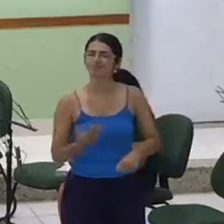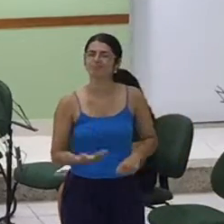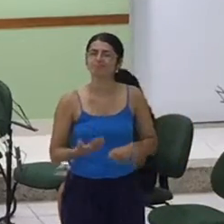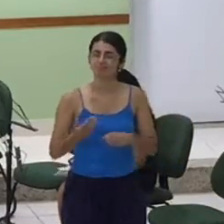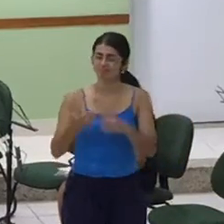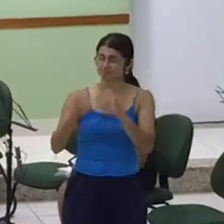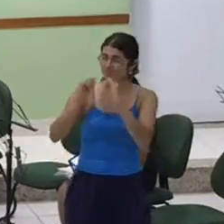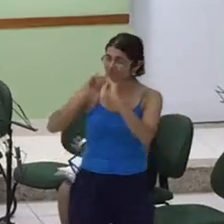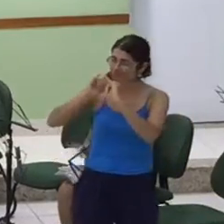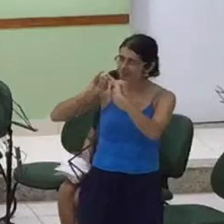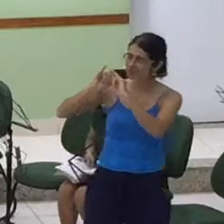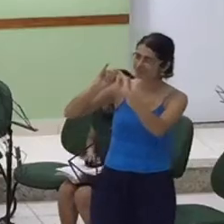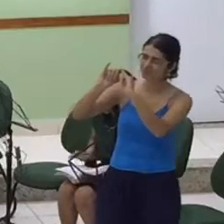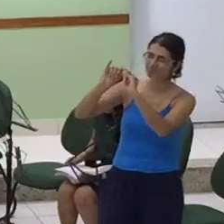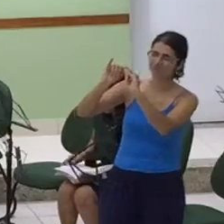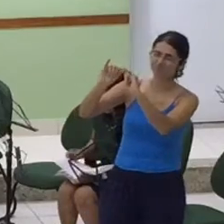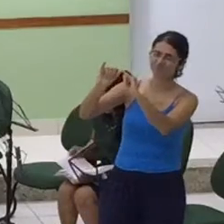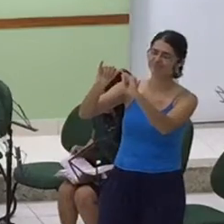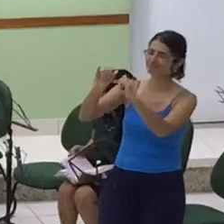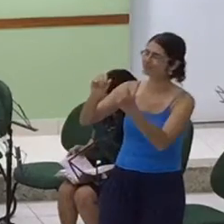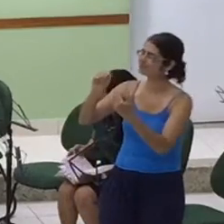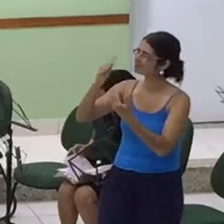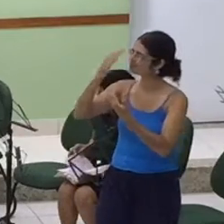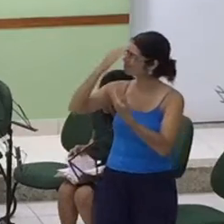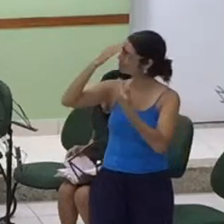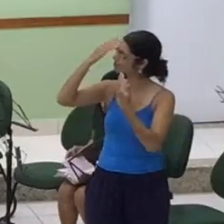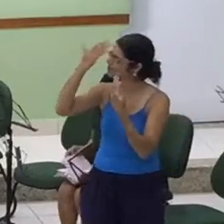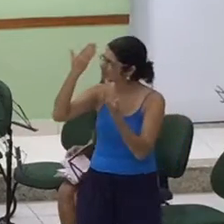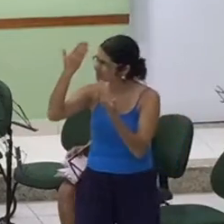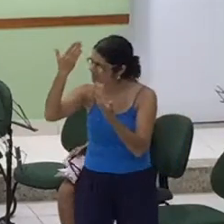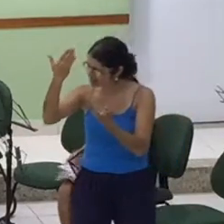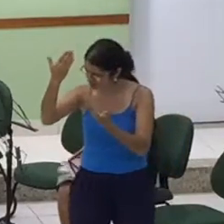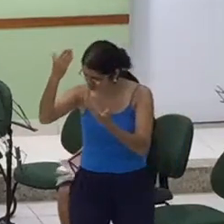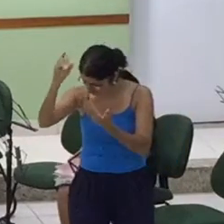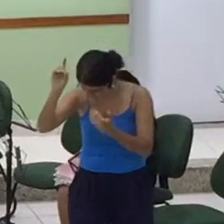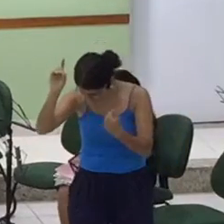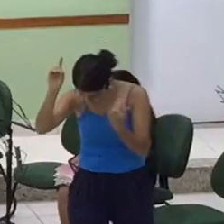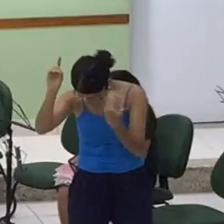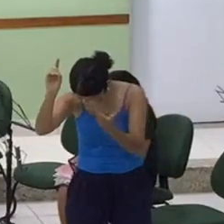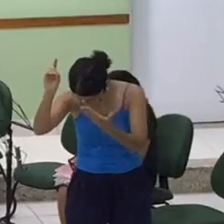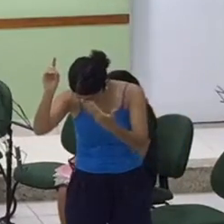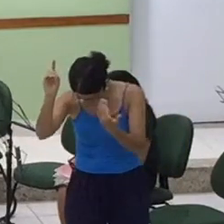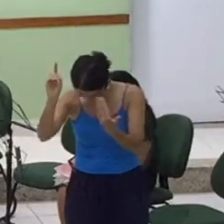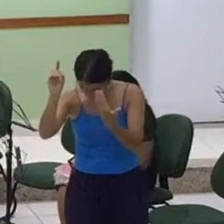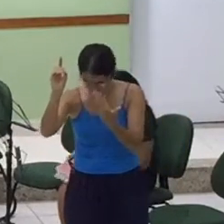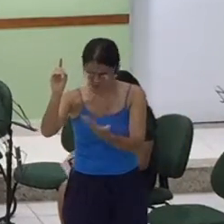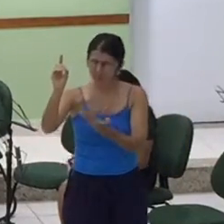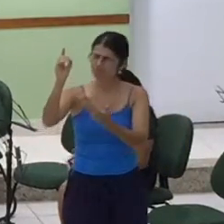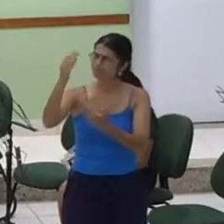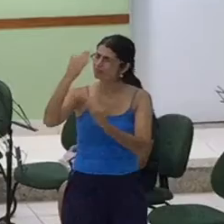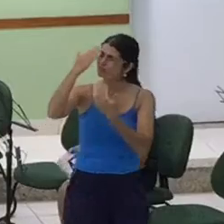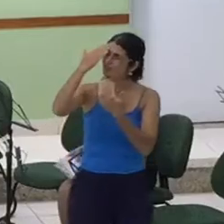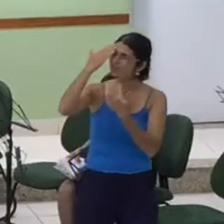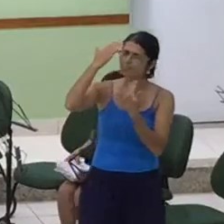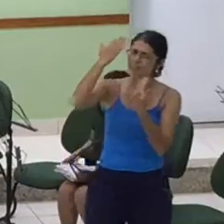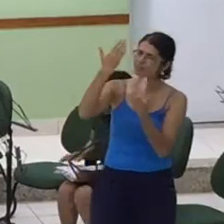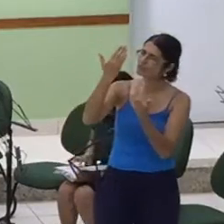Redo graças a ti Graças a